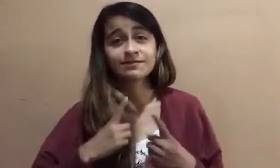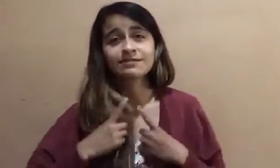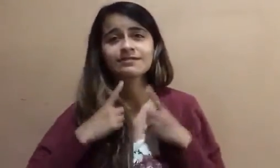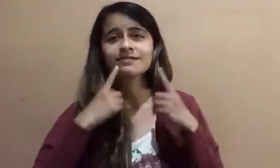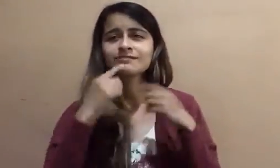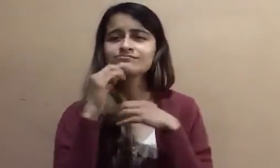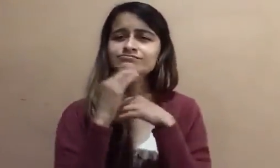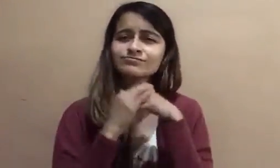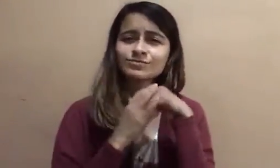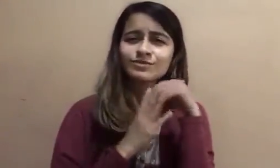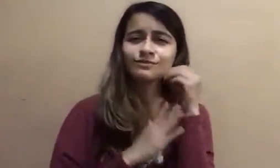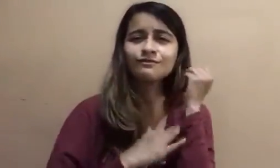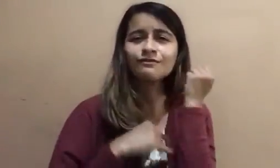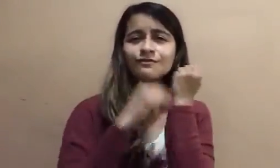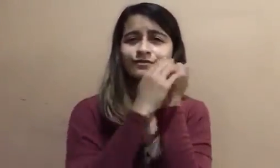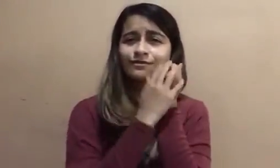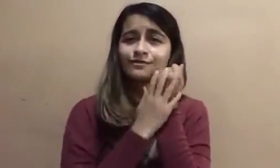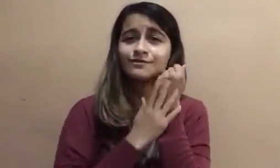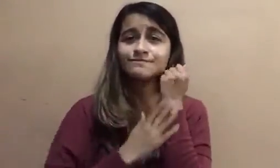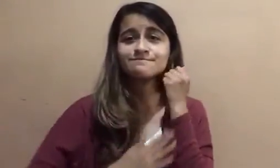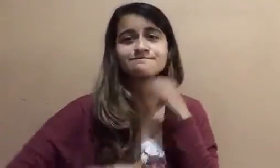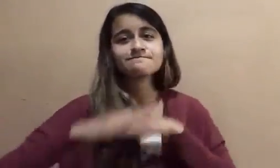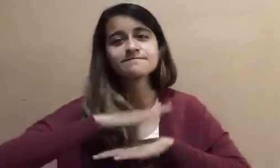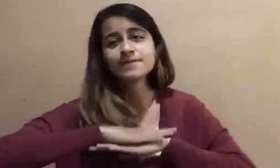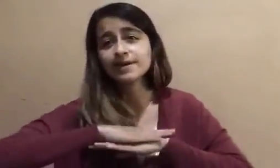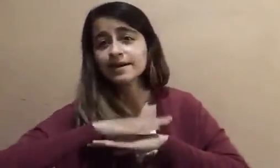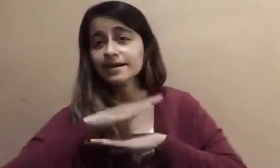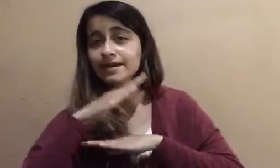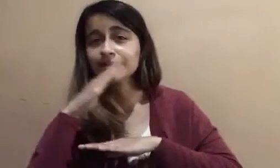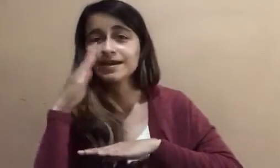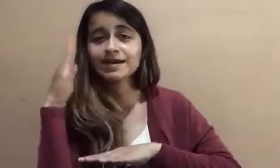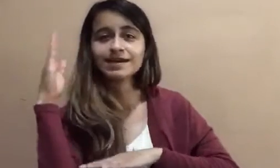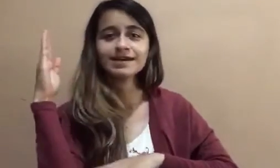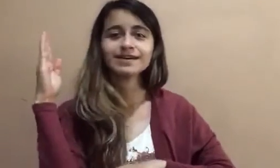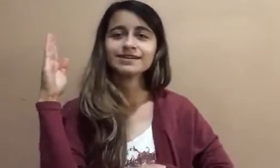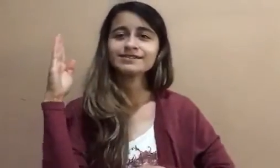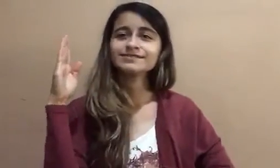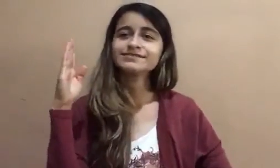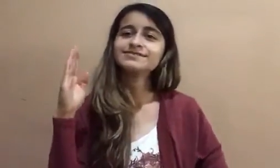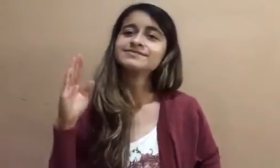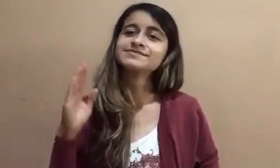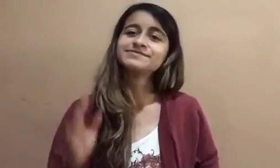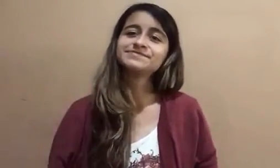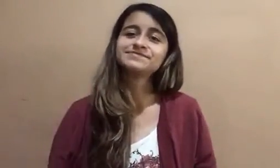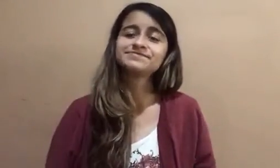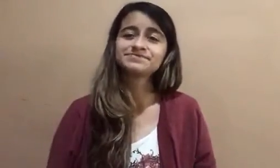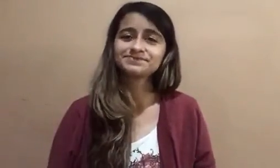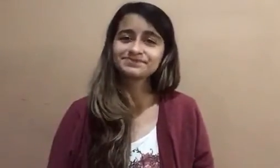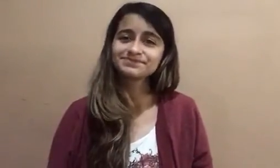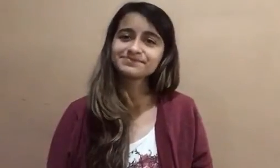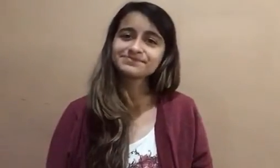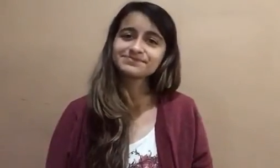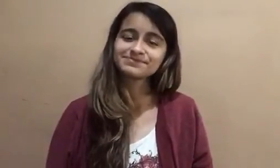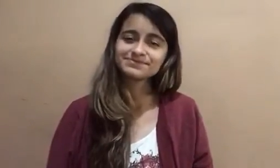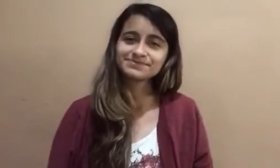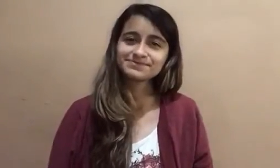dará consuelo y paz.